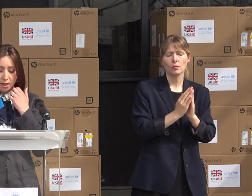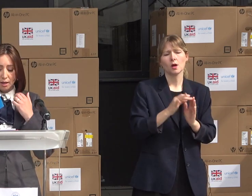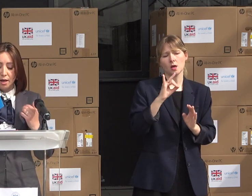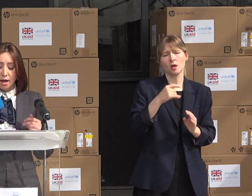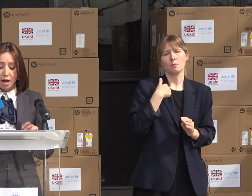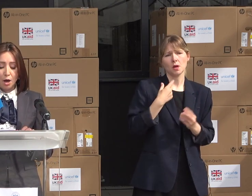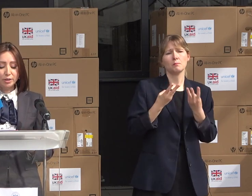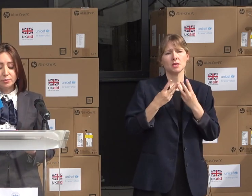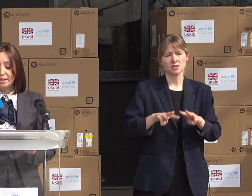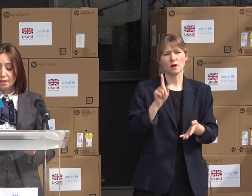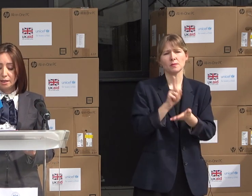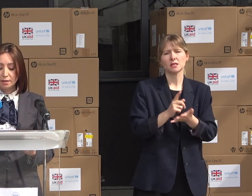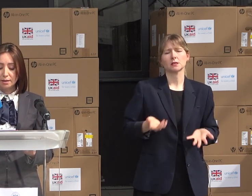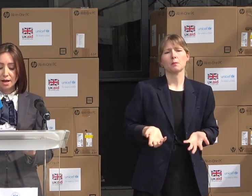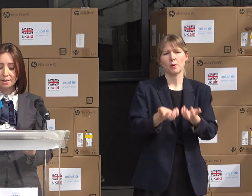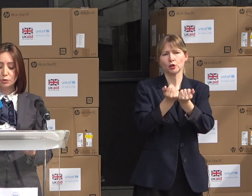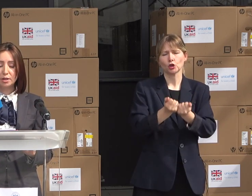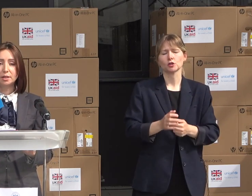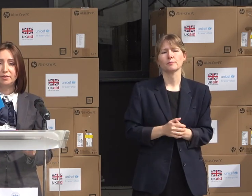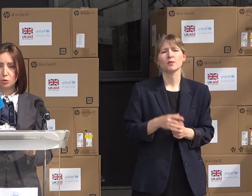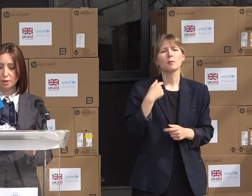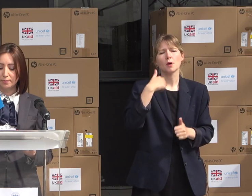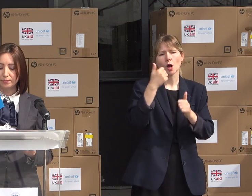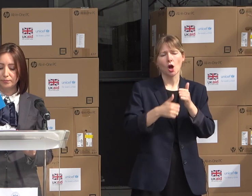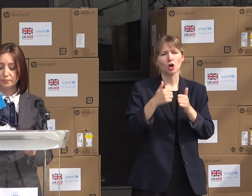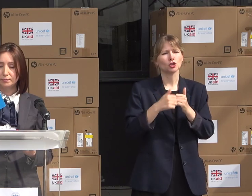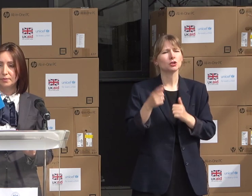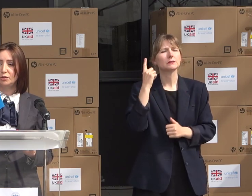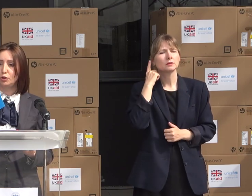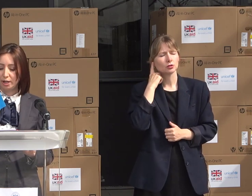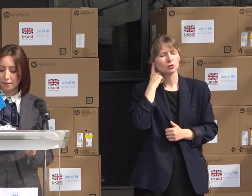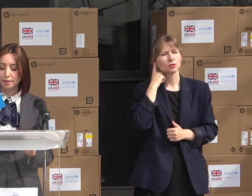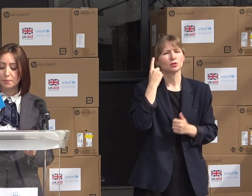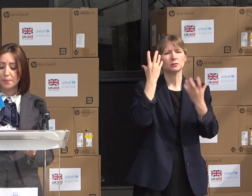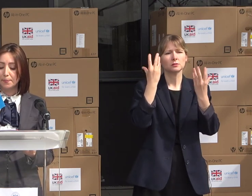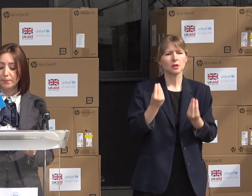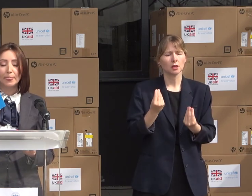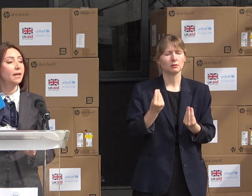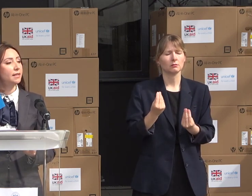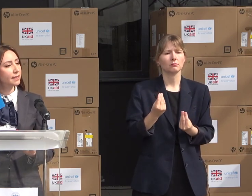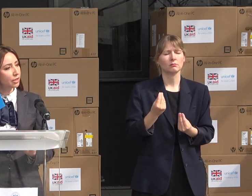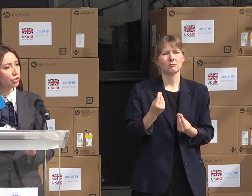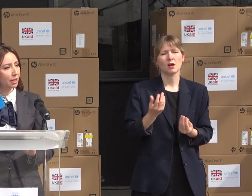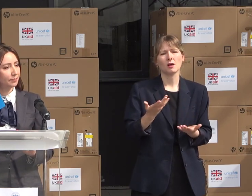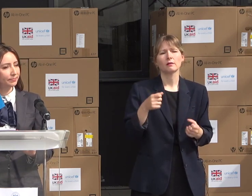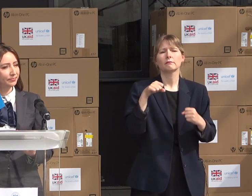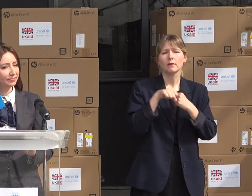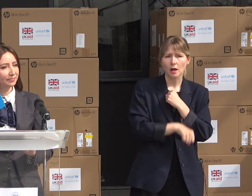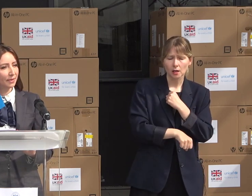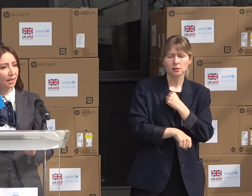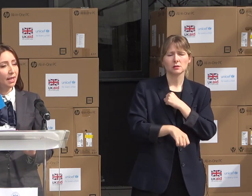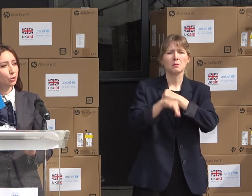Auzim zilnic cazuri de viol, de violență, de sărăcie,